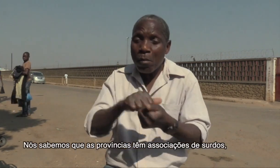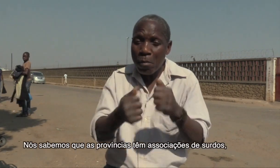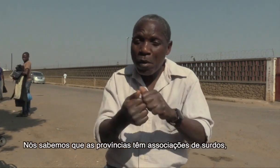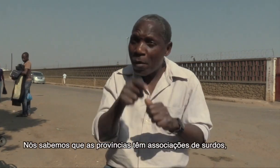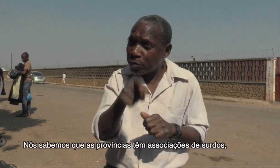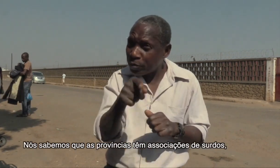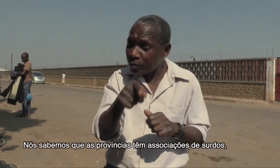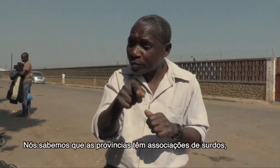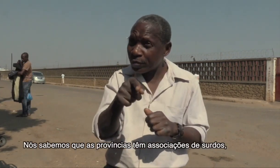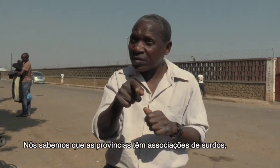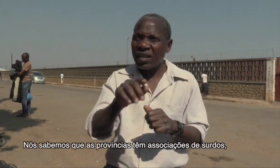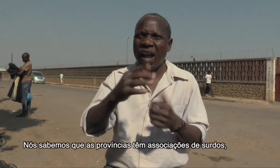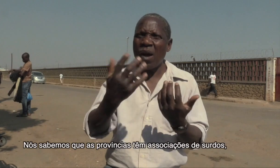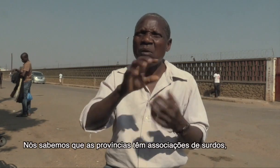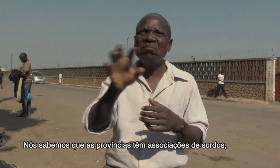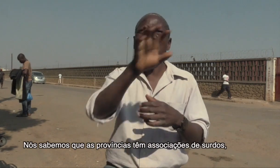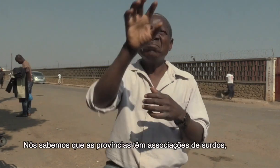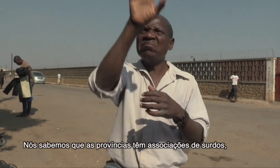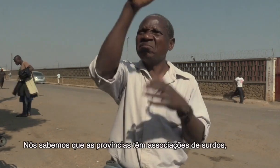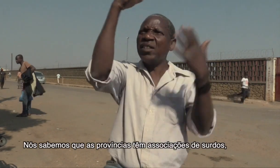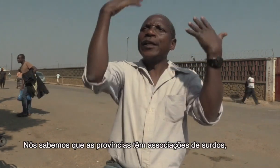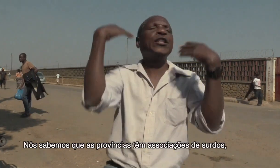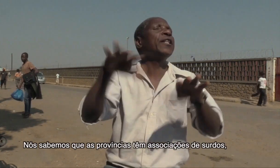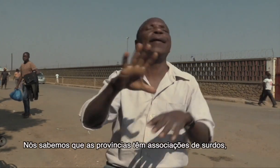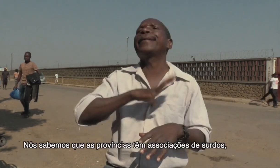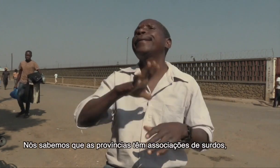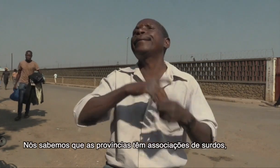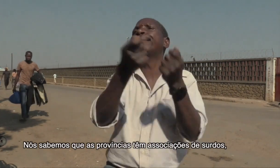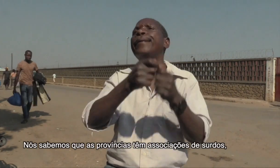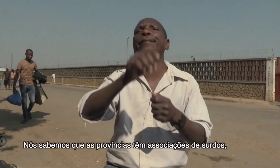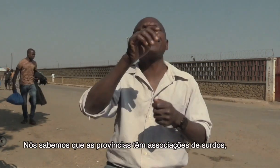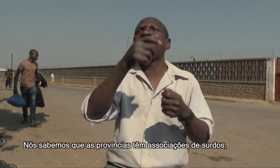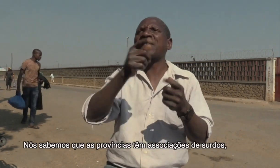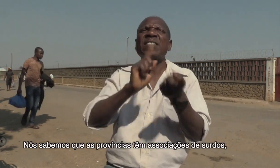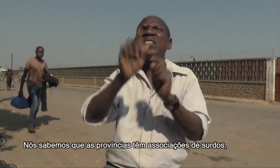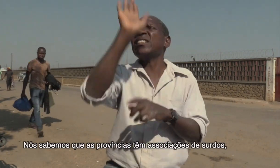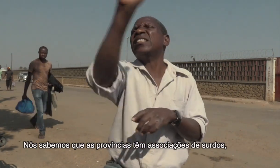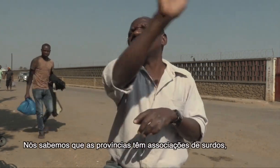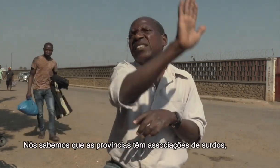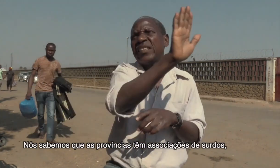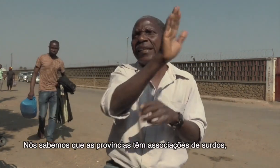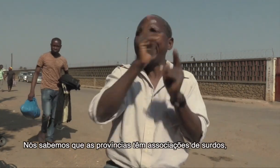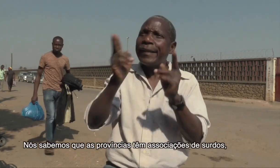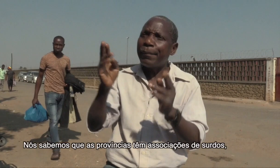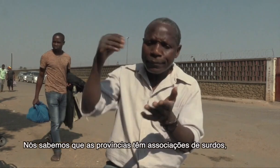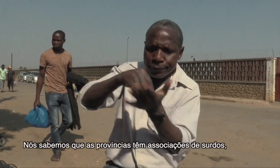Mas, neste momento, o problema grande das províncias... Nós sabemos dizer que tem